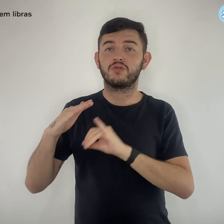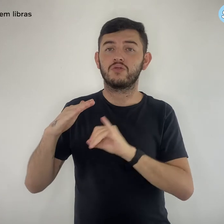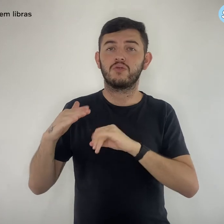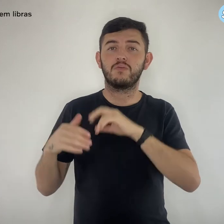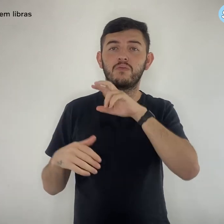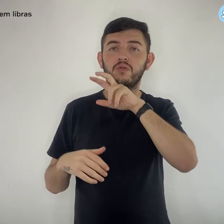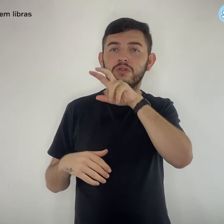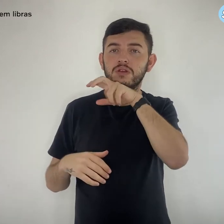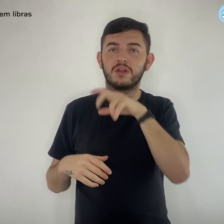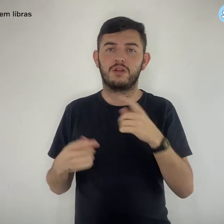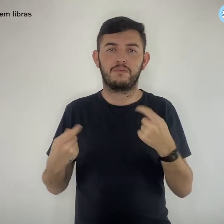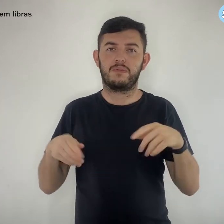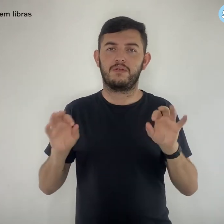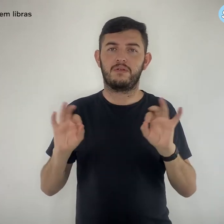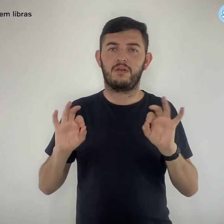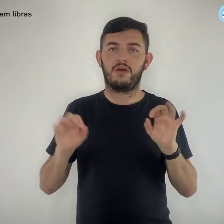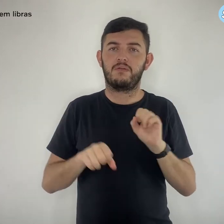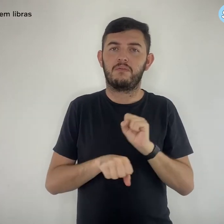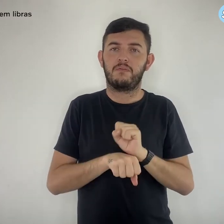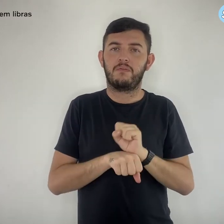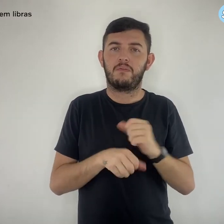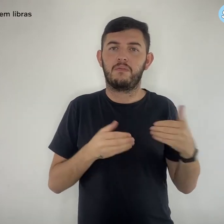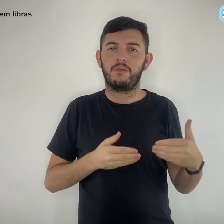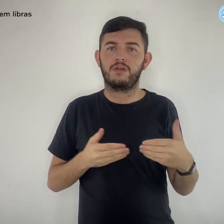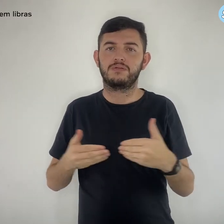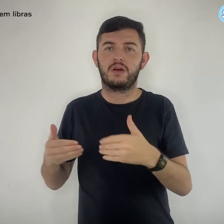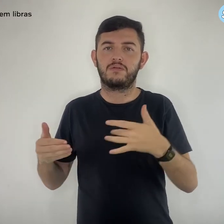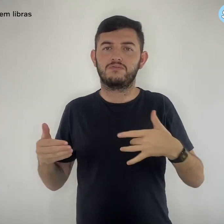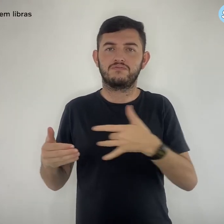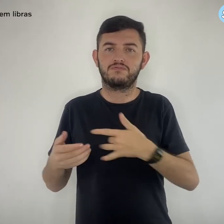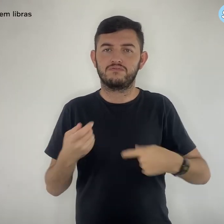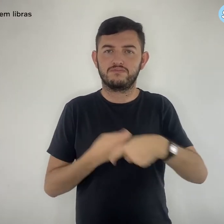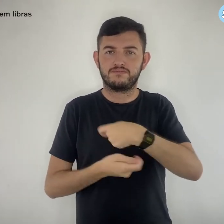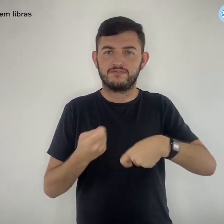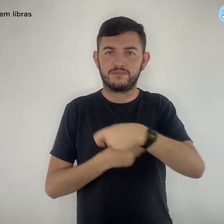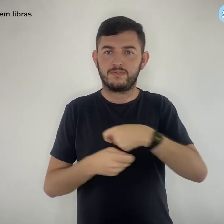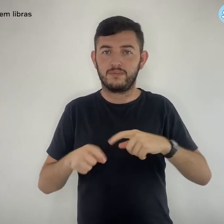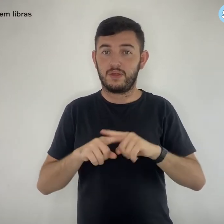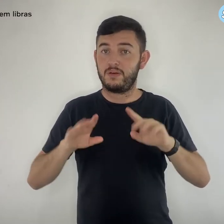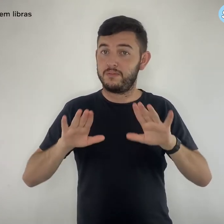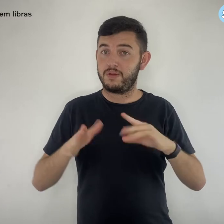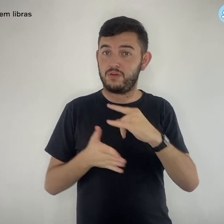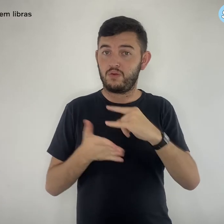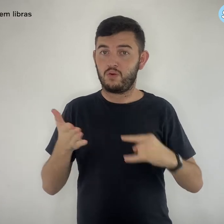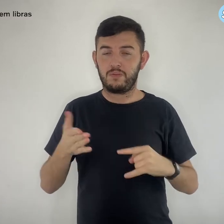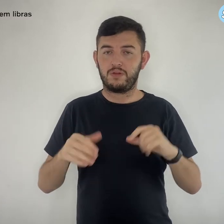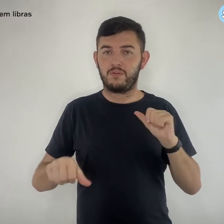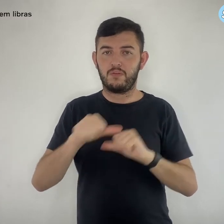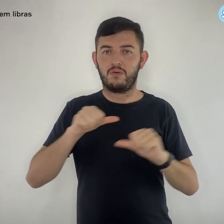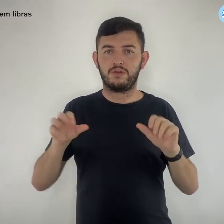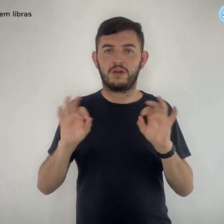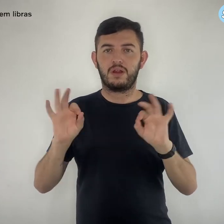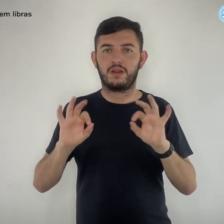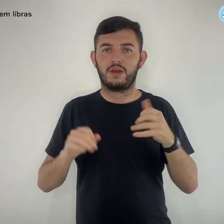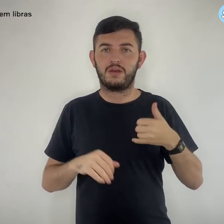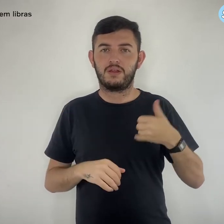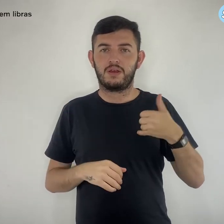Ministério da Saúde. A novidade não modifica a faixa etária das crianças que poderão ser